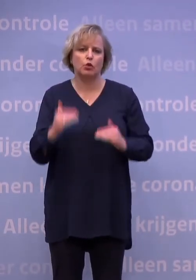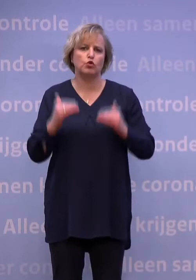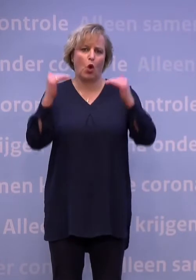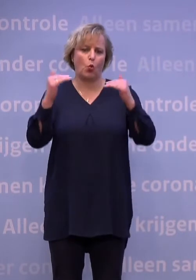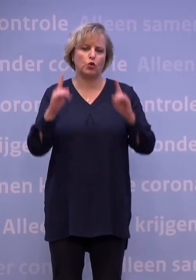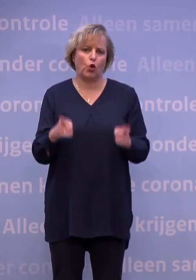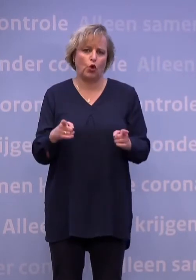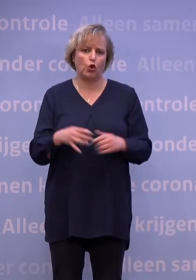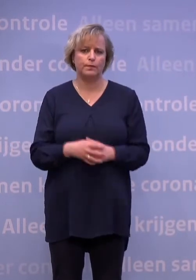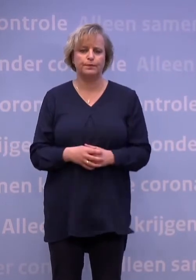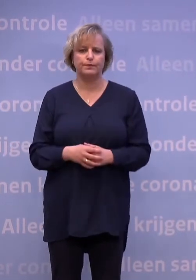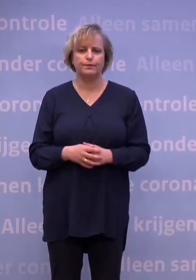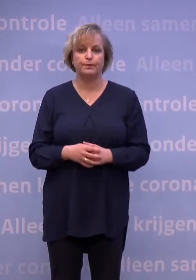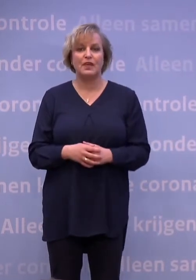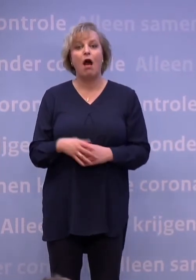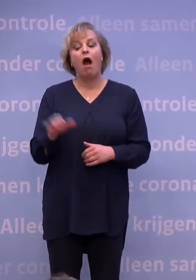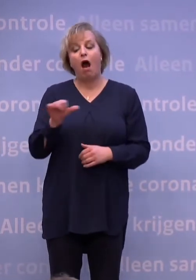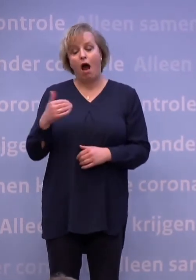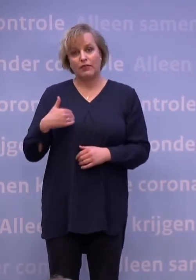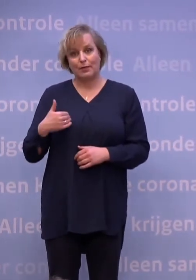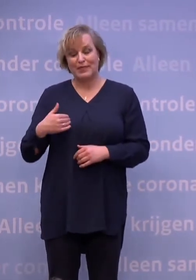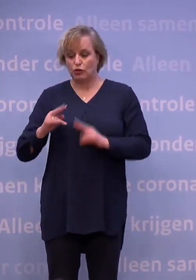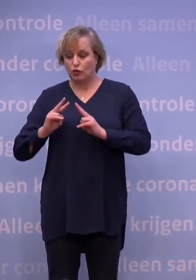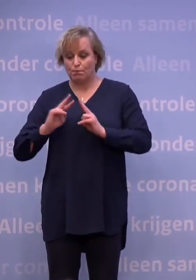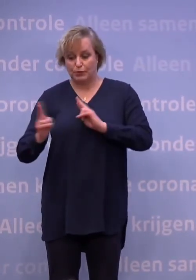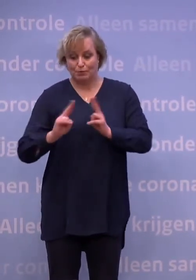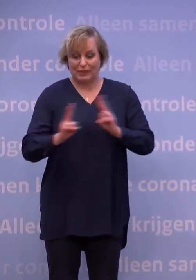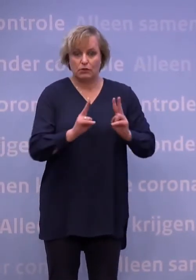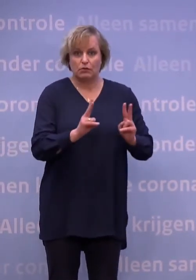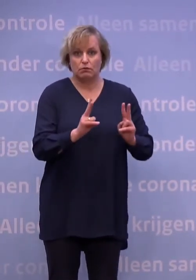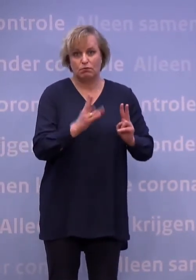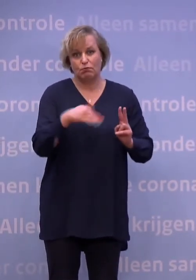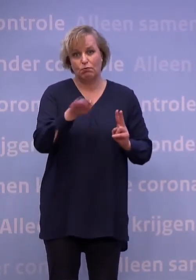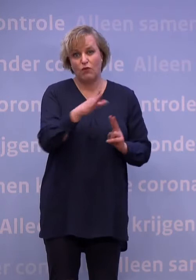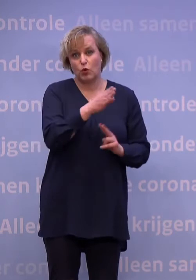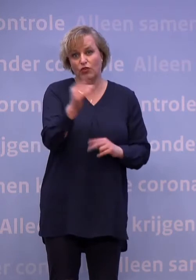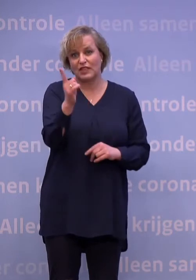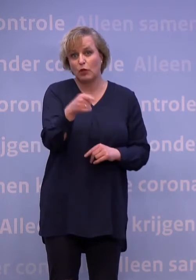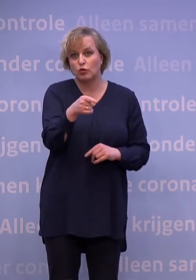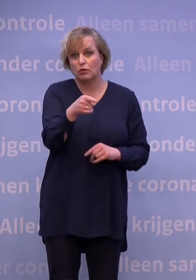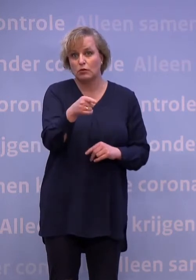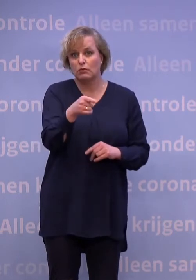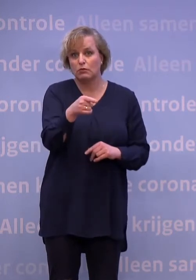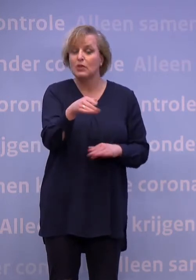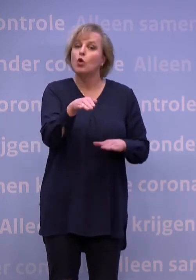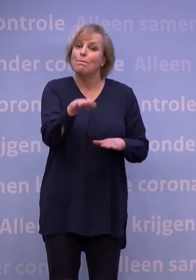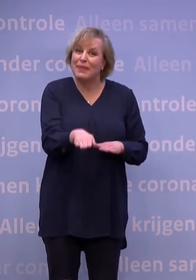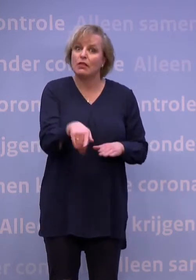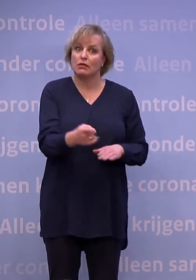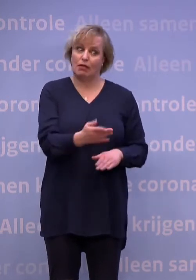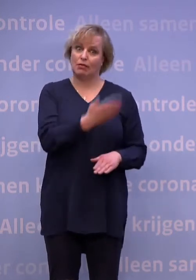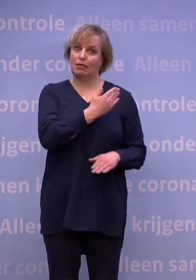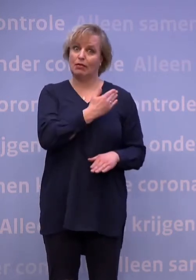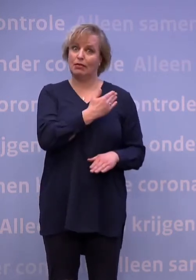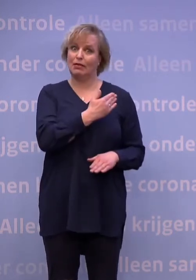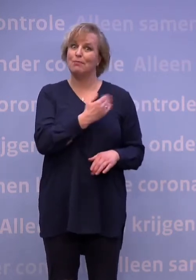Het aantal mensen dat een ander kan besmetten ligt ruim boven de 100.000. Dat is lager dan het was, maar nog steeds